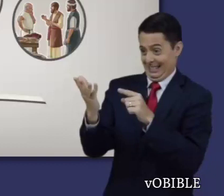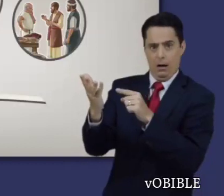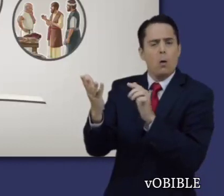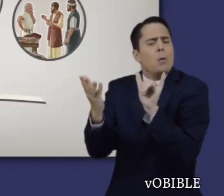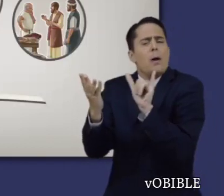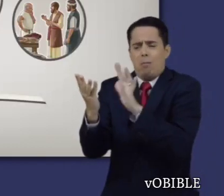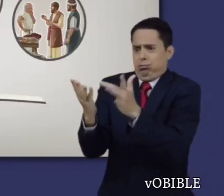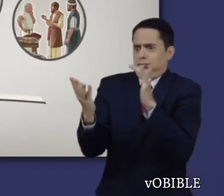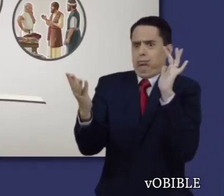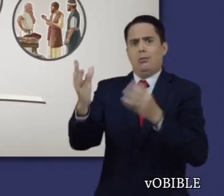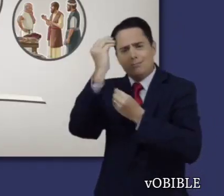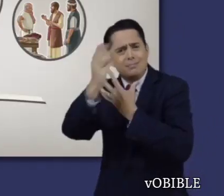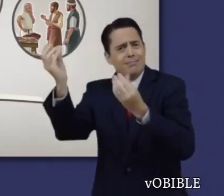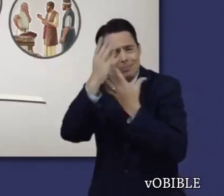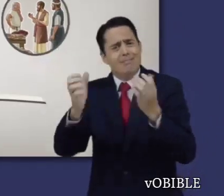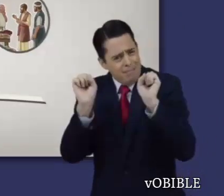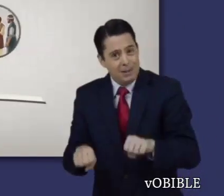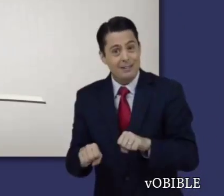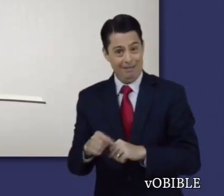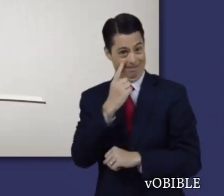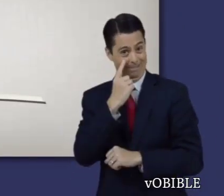buenas noticias del reino de Dios.